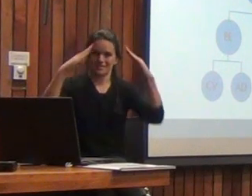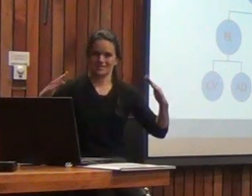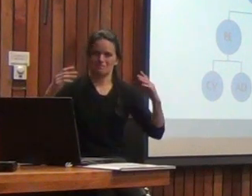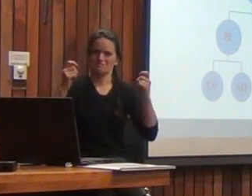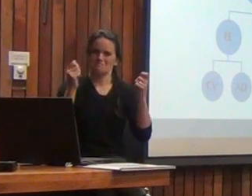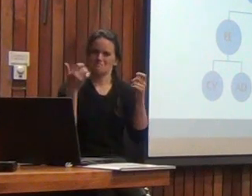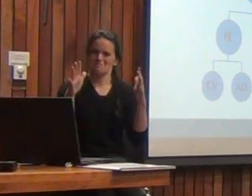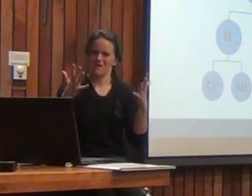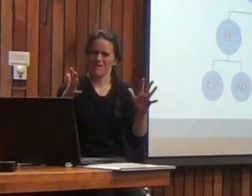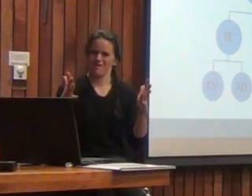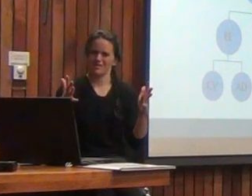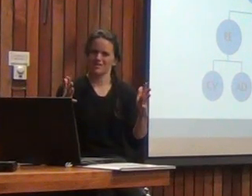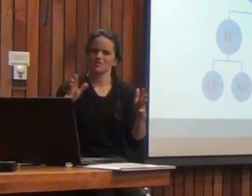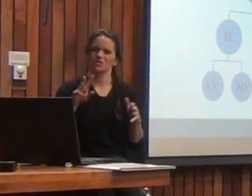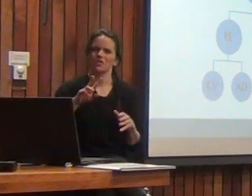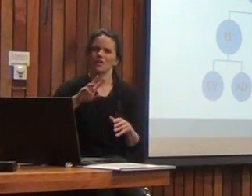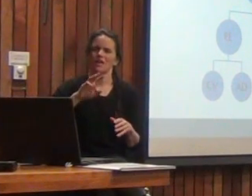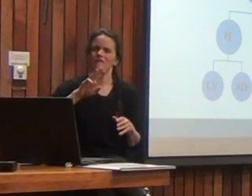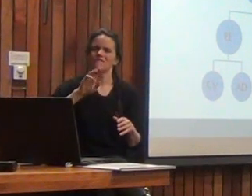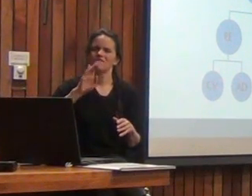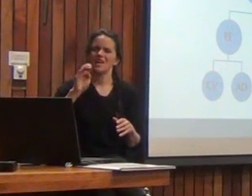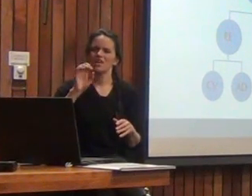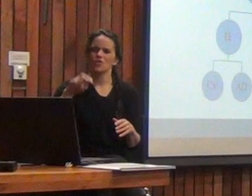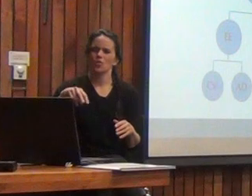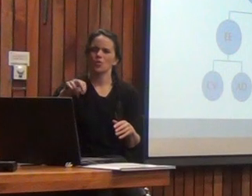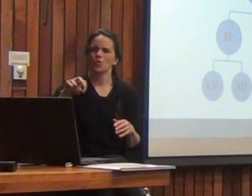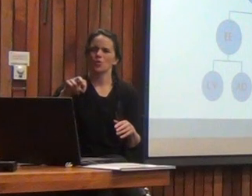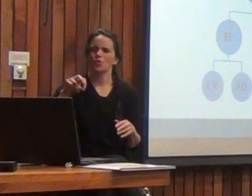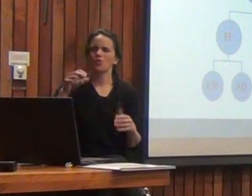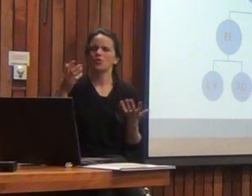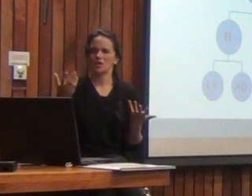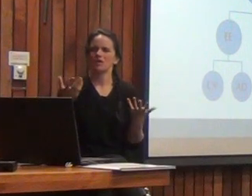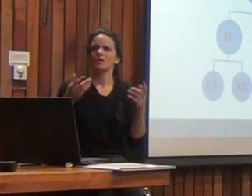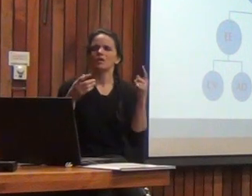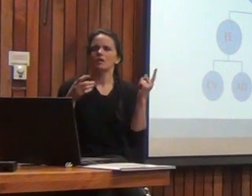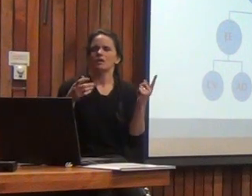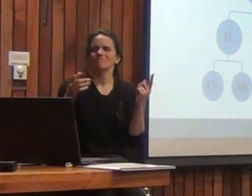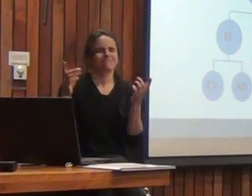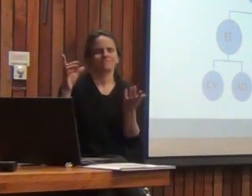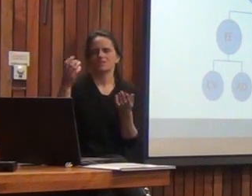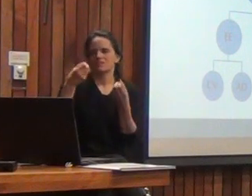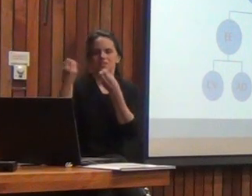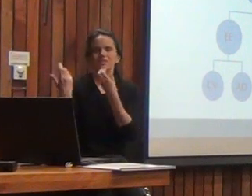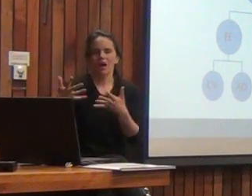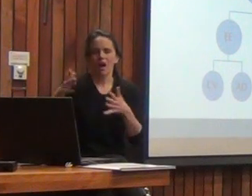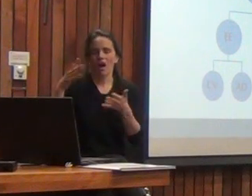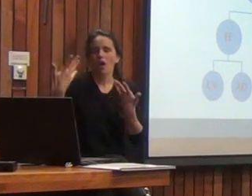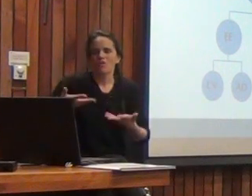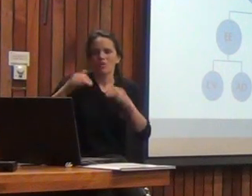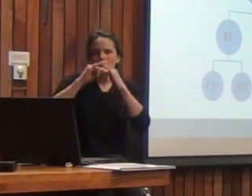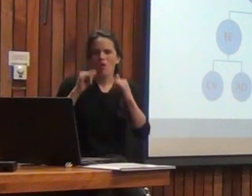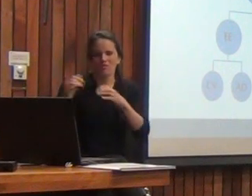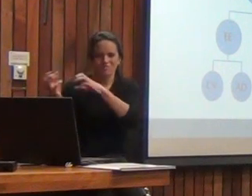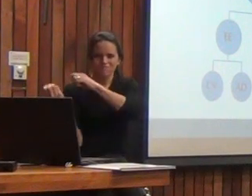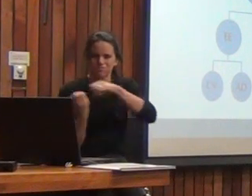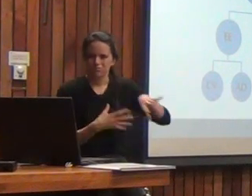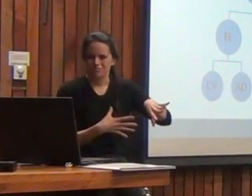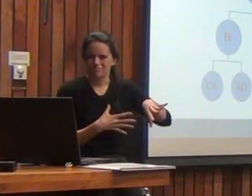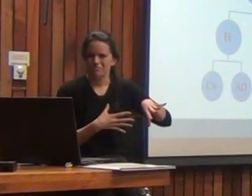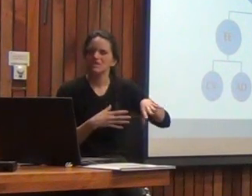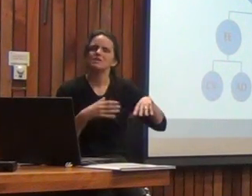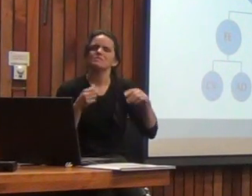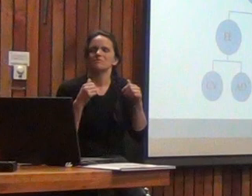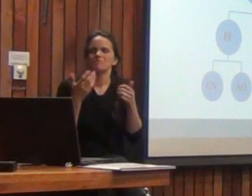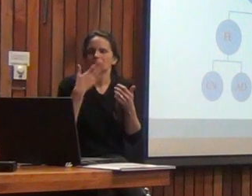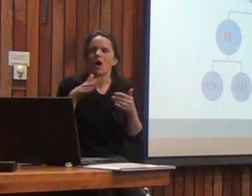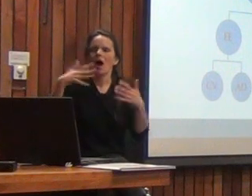es muy parecido al modelo de Venom, que es del año 49, eso ya está siendo totalmente dejado de lado y hoy día la verdad es que es un modelo que se